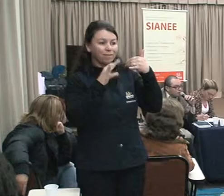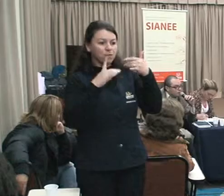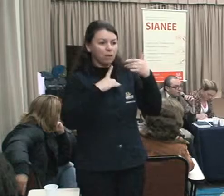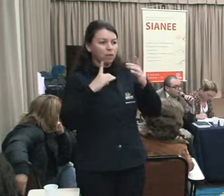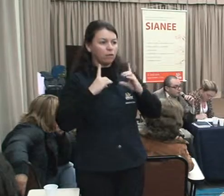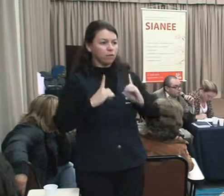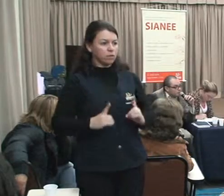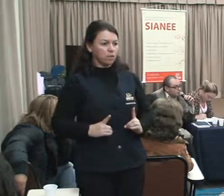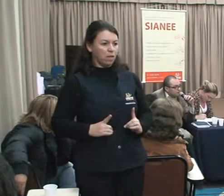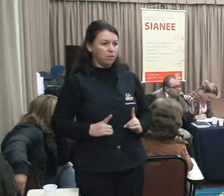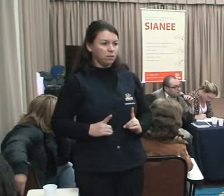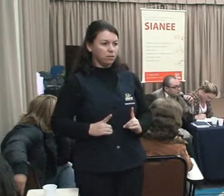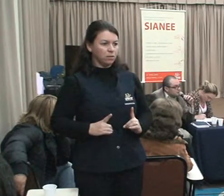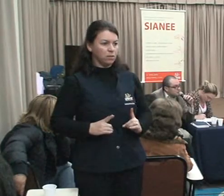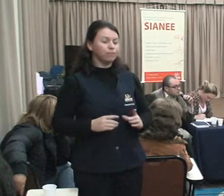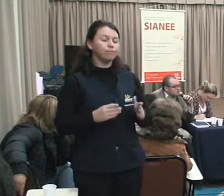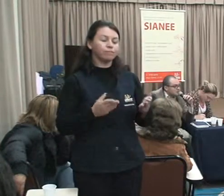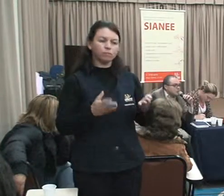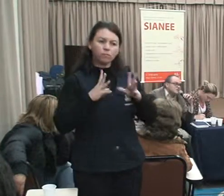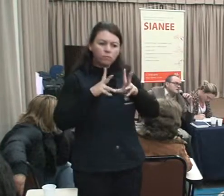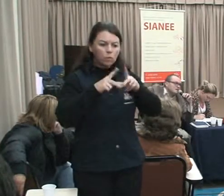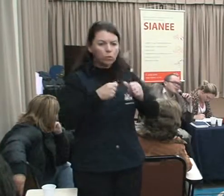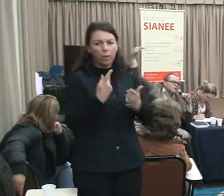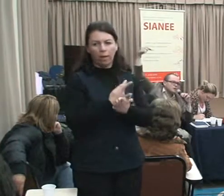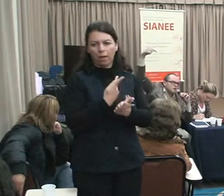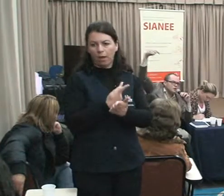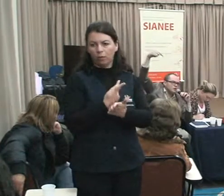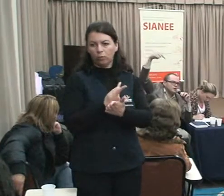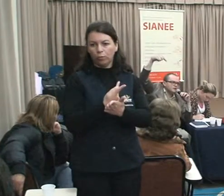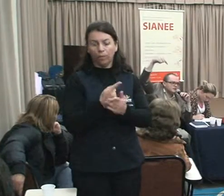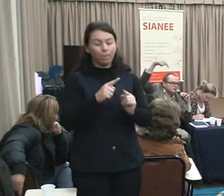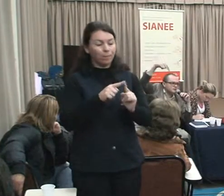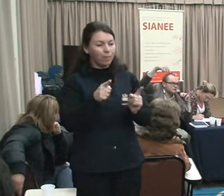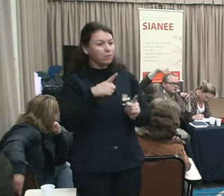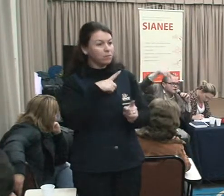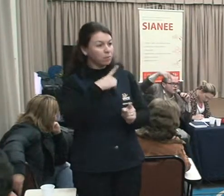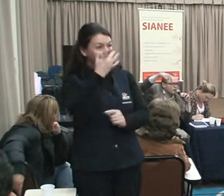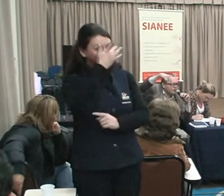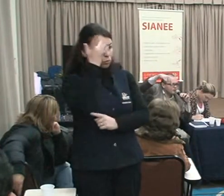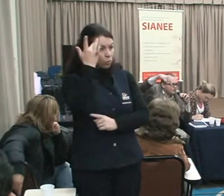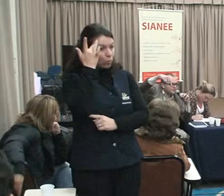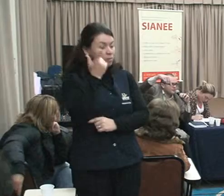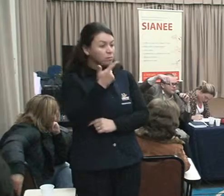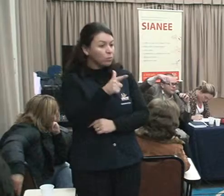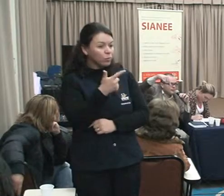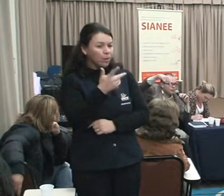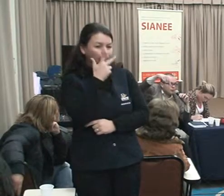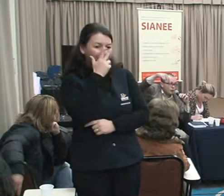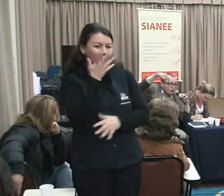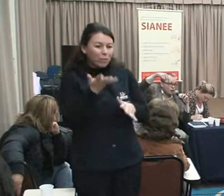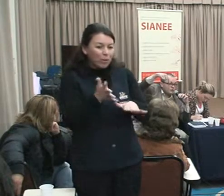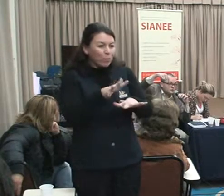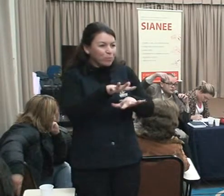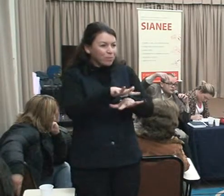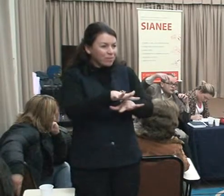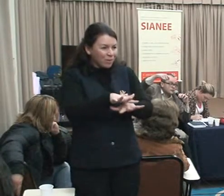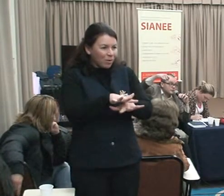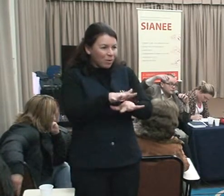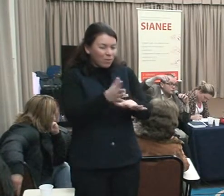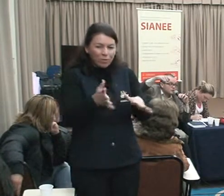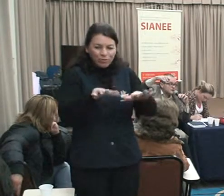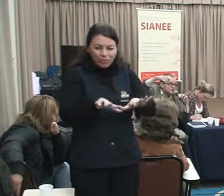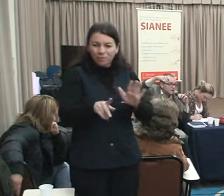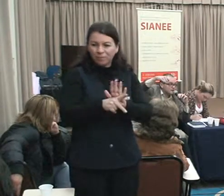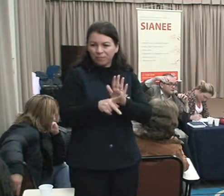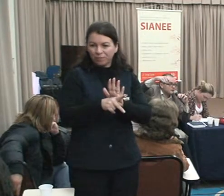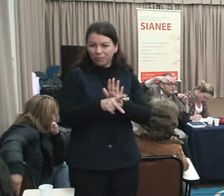digital, a gente pede também que as pessoas que não são incluídas digitalmente, porque eu conheço muita